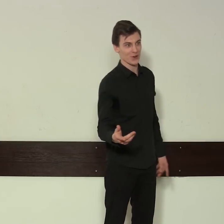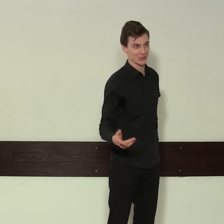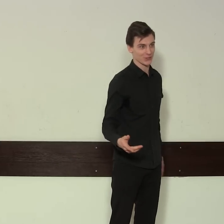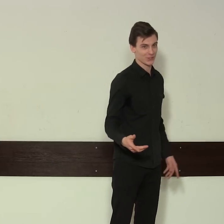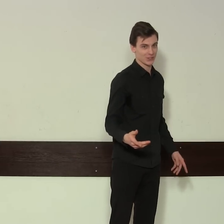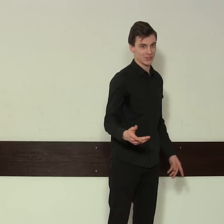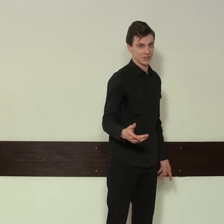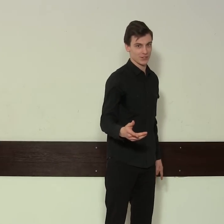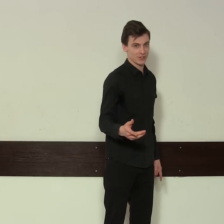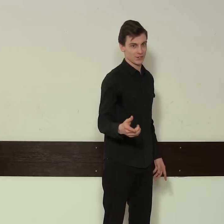w okno.